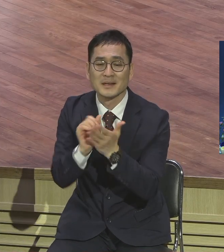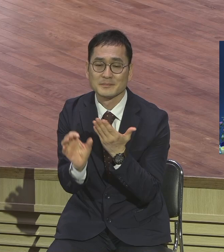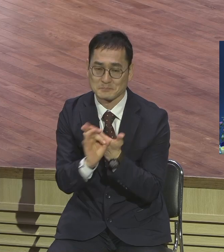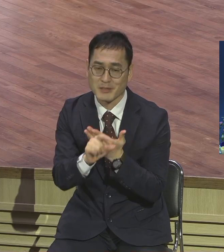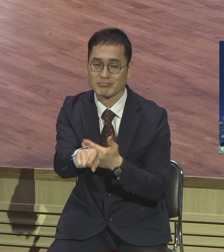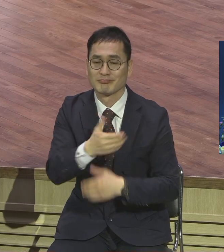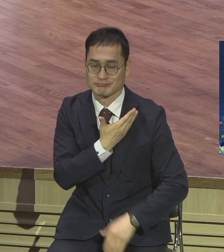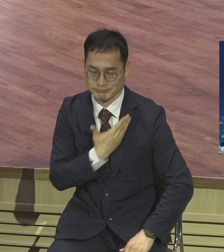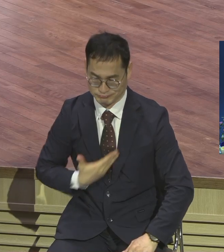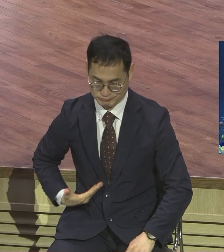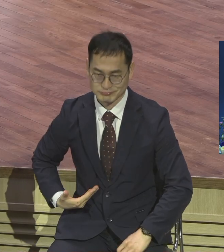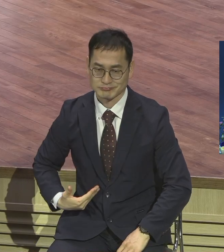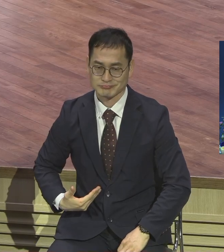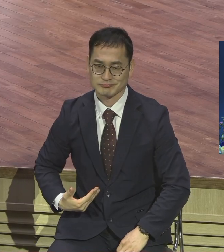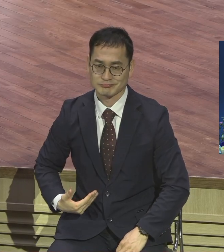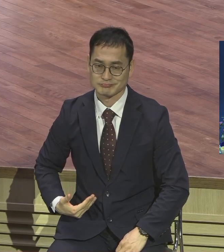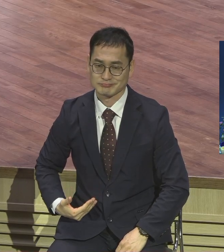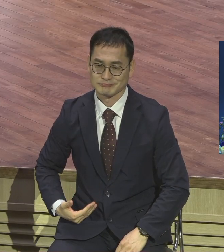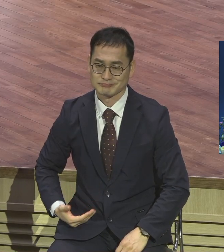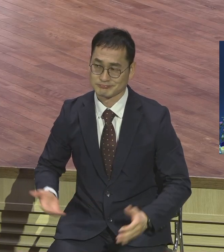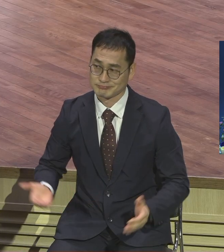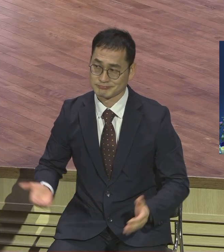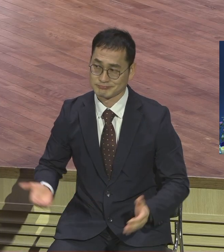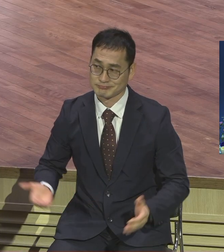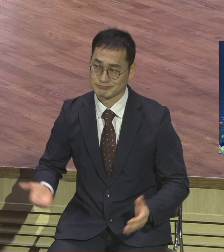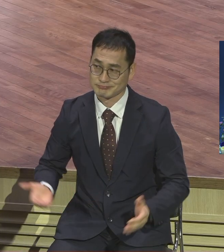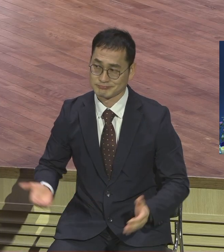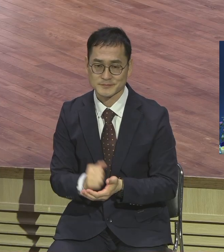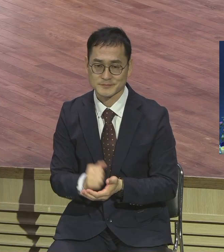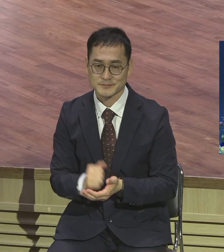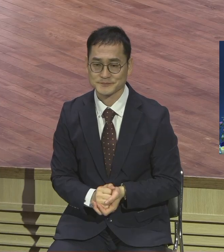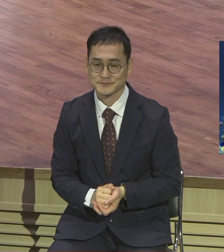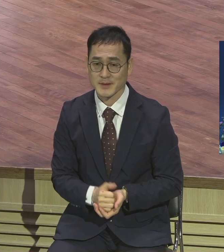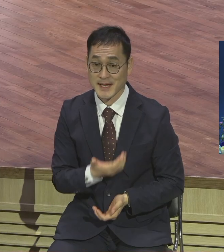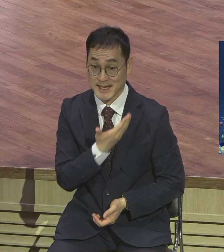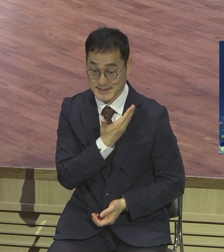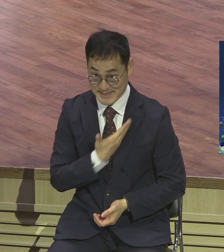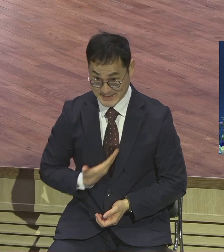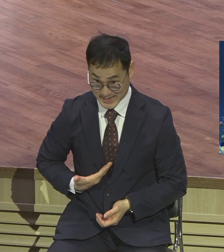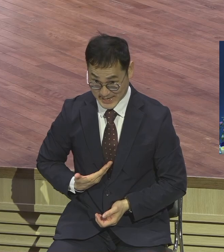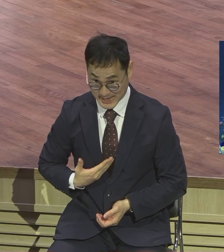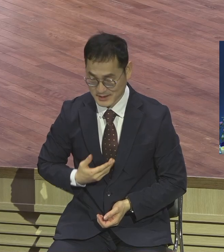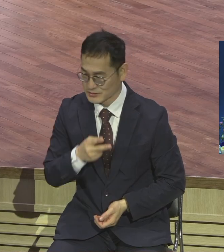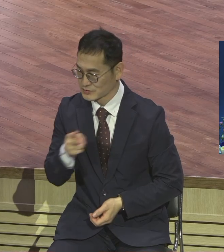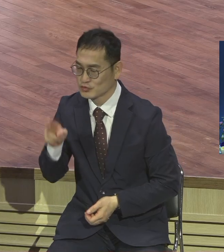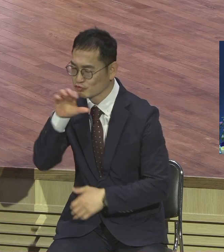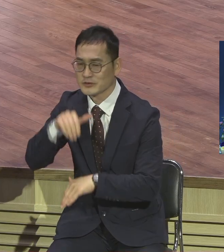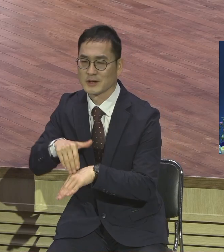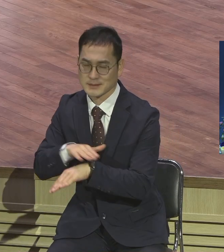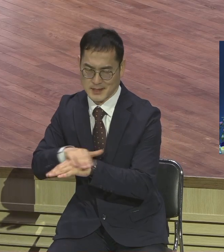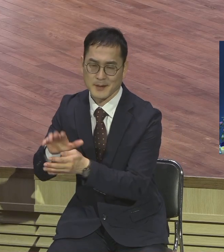훈련받아요 교인은 훈련을 안 받아요 제자는 훈련받아요 예수님과 함께 동고동락 3년 동안 하면서